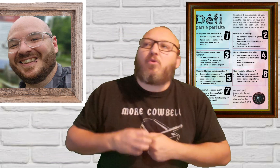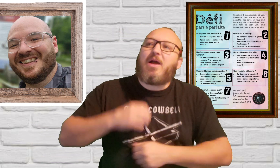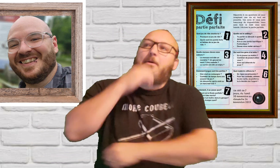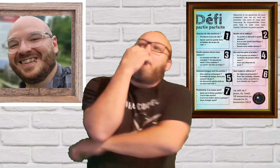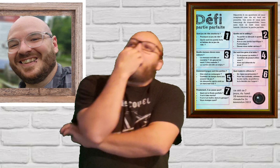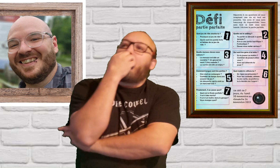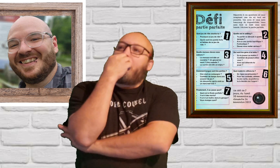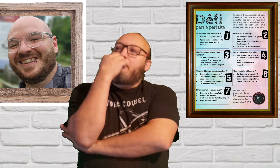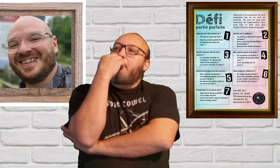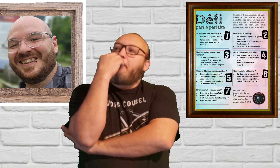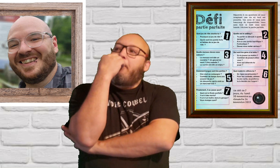quoi